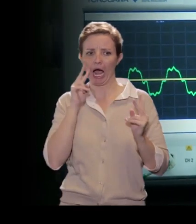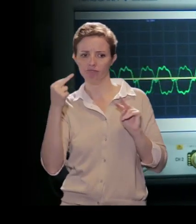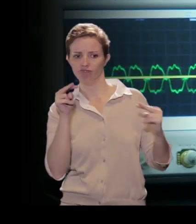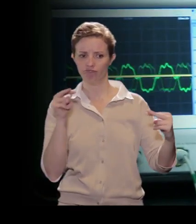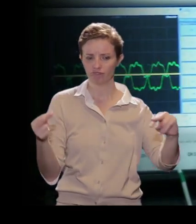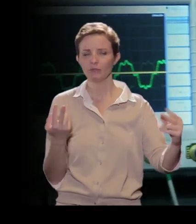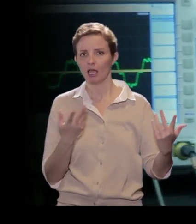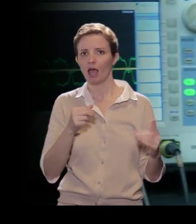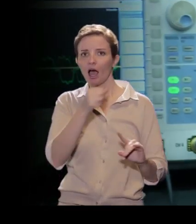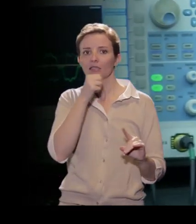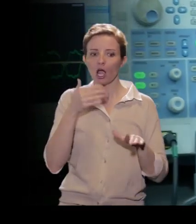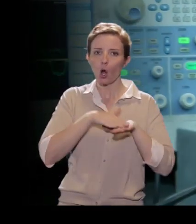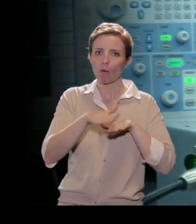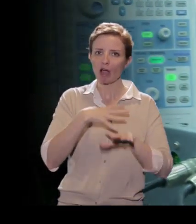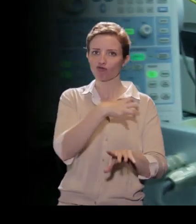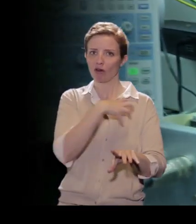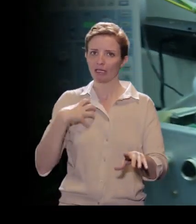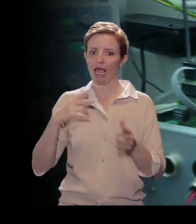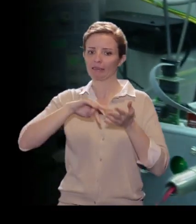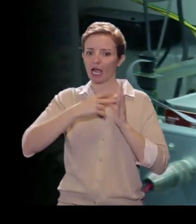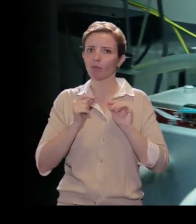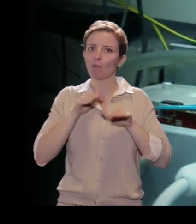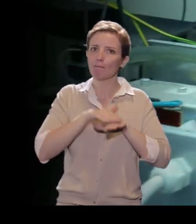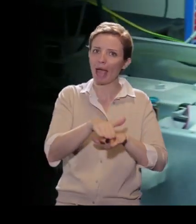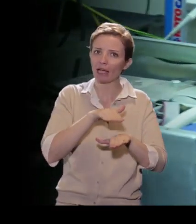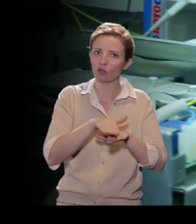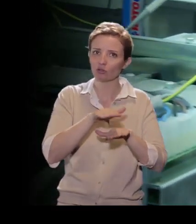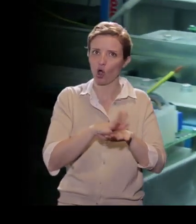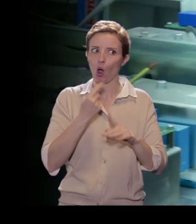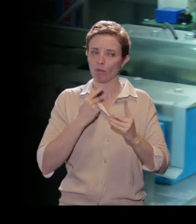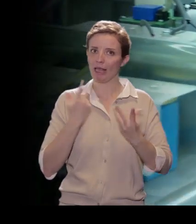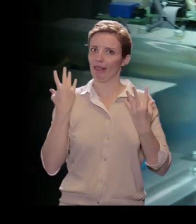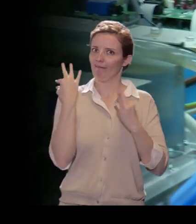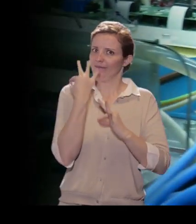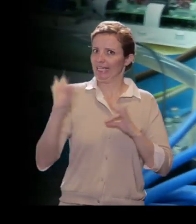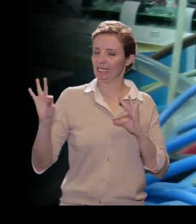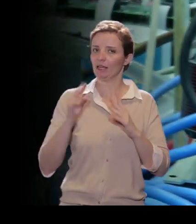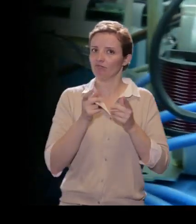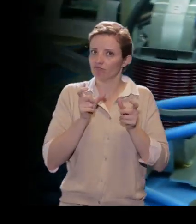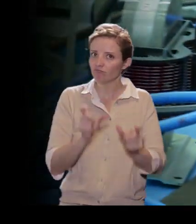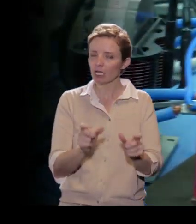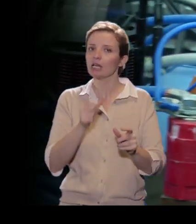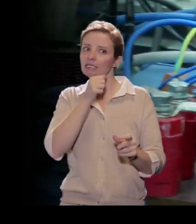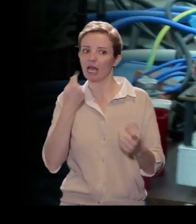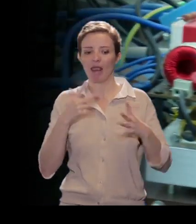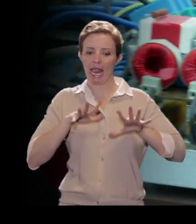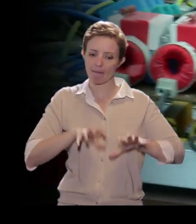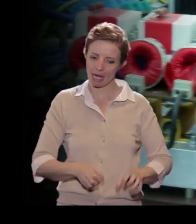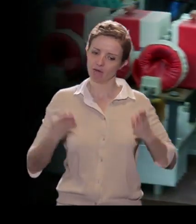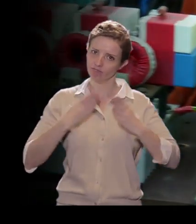scientifiche, tecniche e metodologiche particolarmente sofisticate e che richiedono impegno e studio. Per cominciare